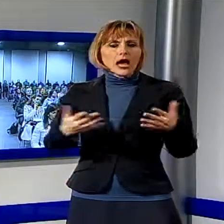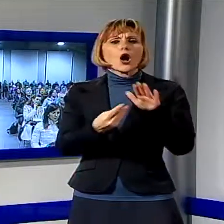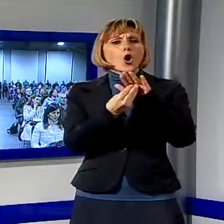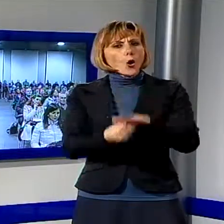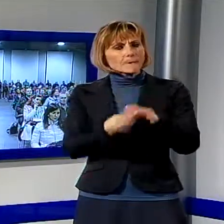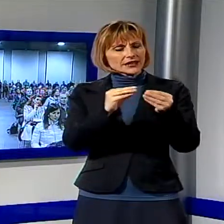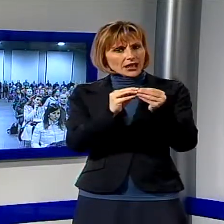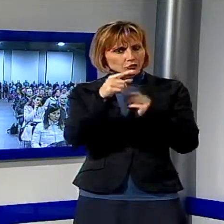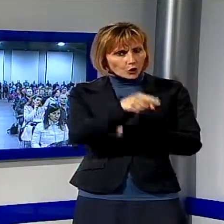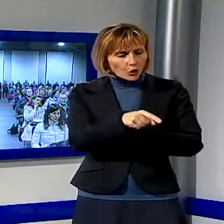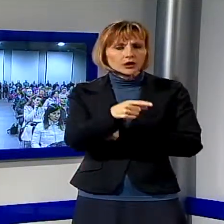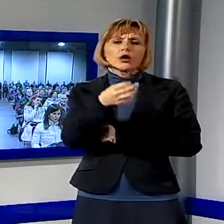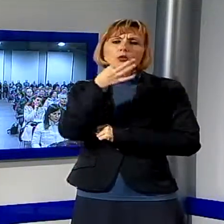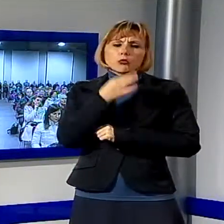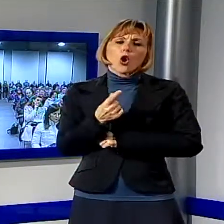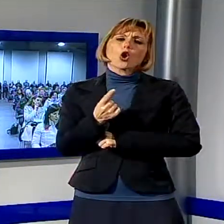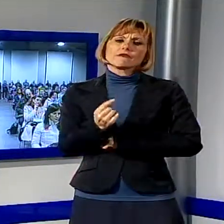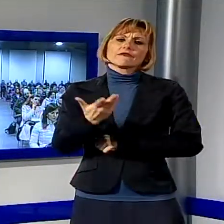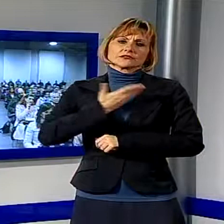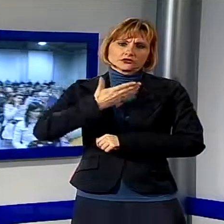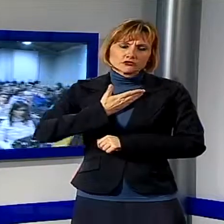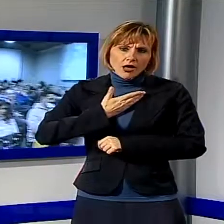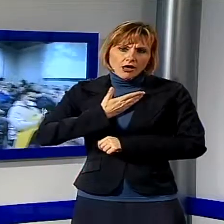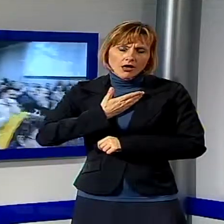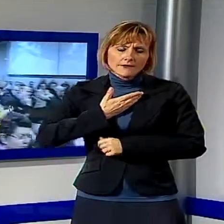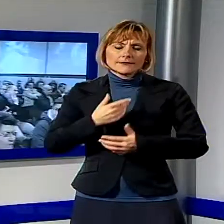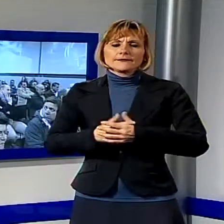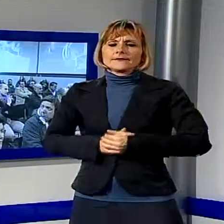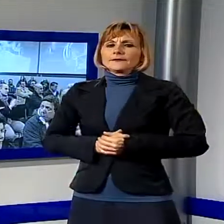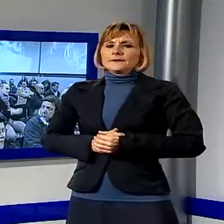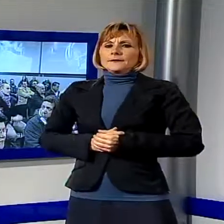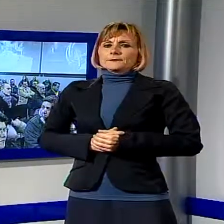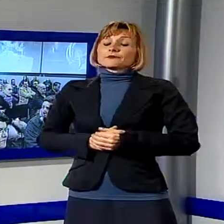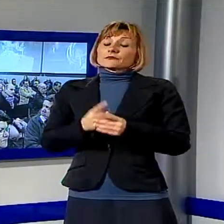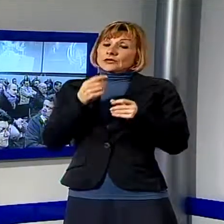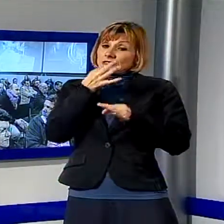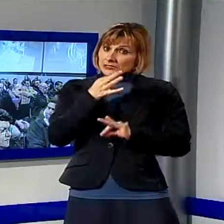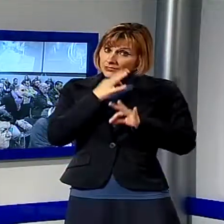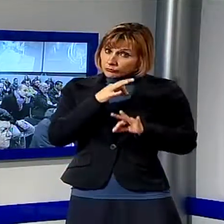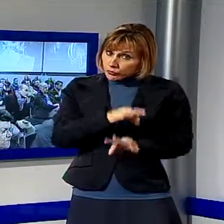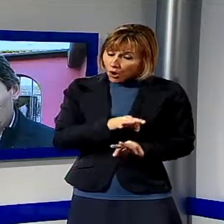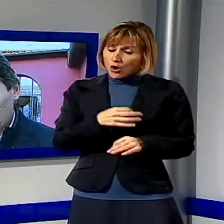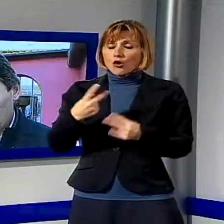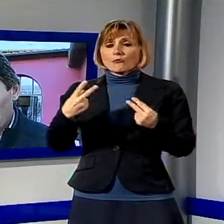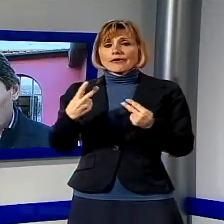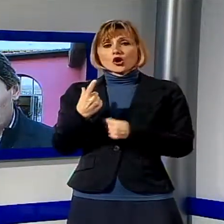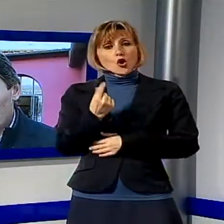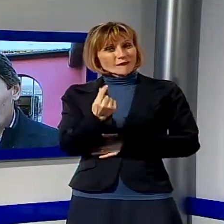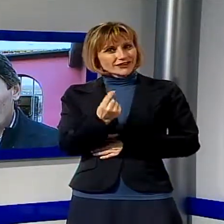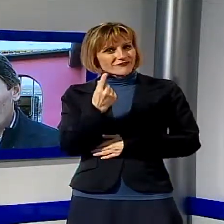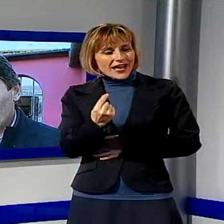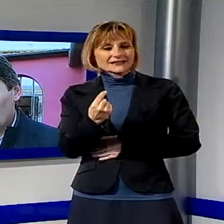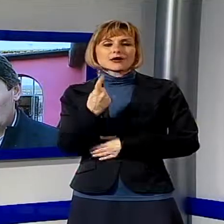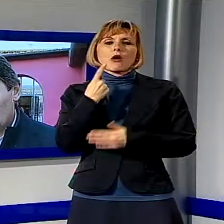convivenza tra l'attività estrattiva del parco è possibile. E' possibilissima la convivenza tra l'ambiente, le cave di